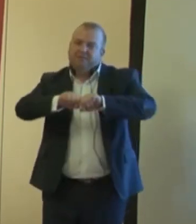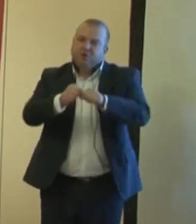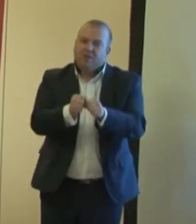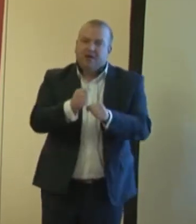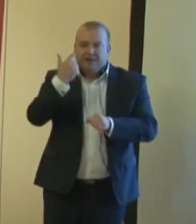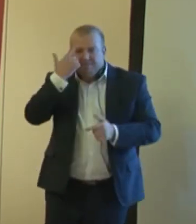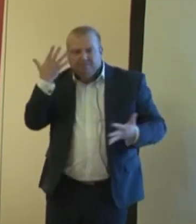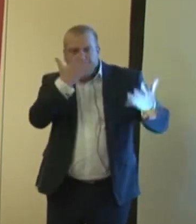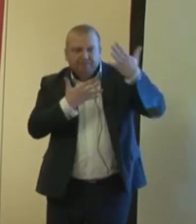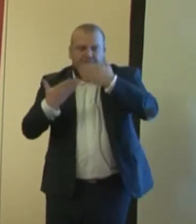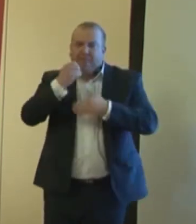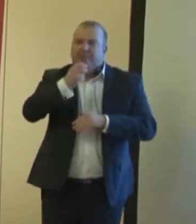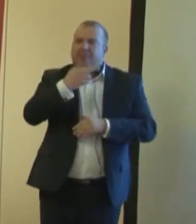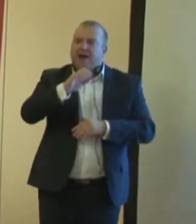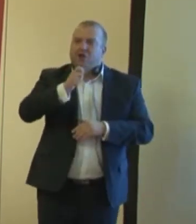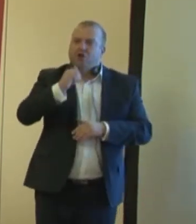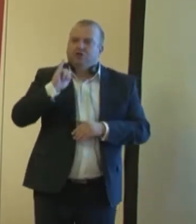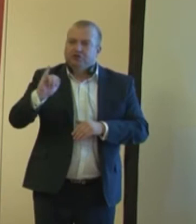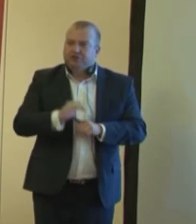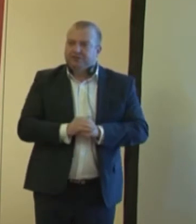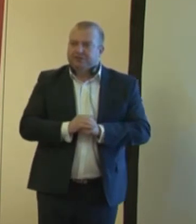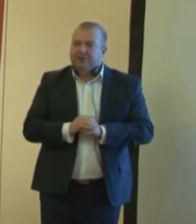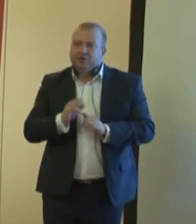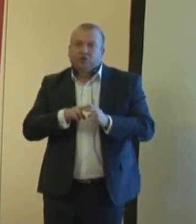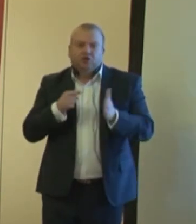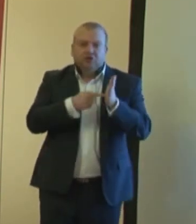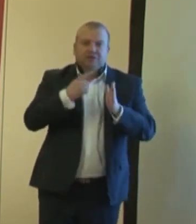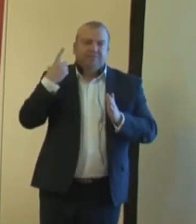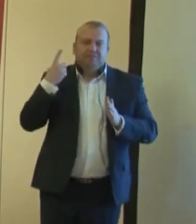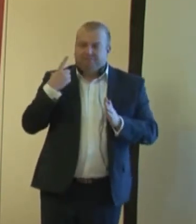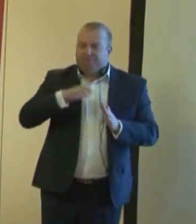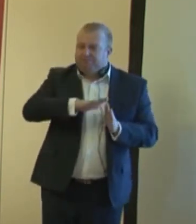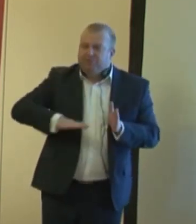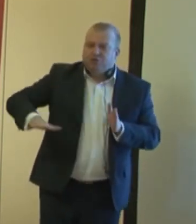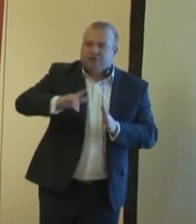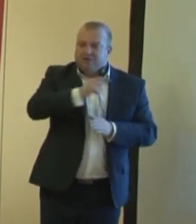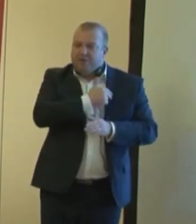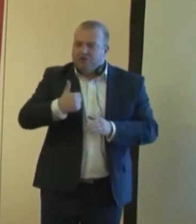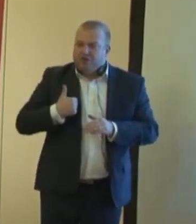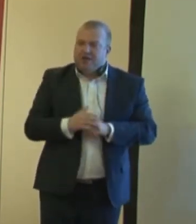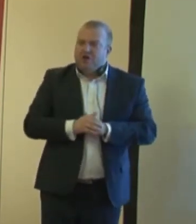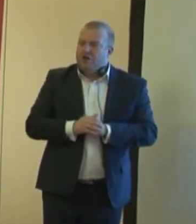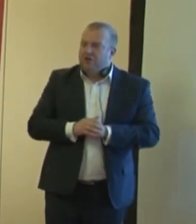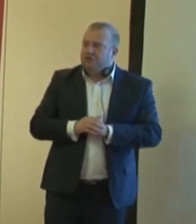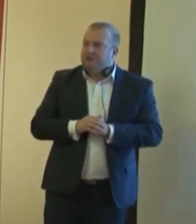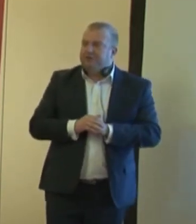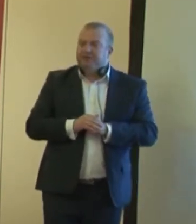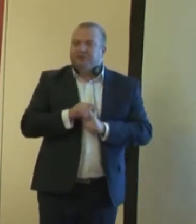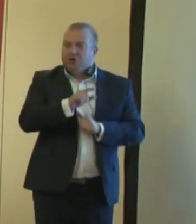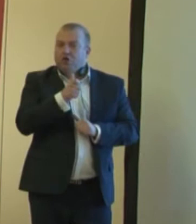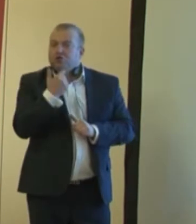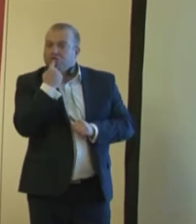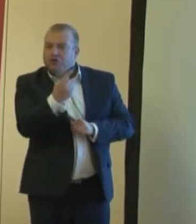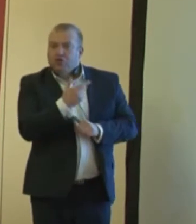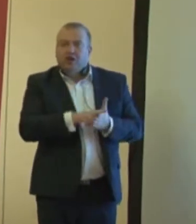społeczeństwach. To nie dotyczy tylko społeczeństwa polskiego. Zresztą mówię to, o czym mówiono